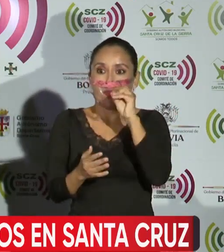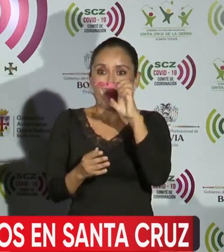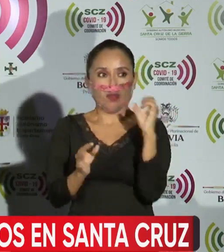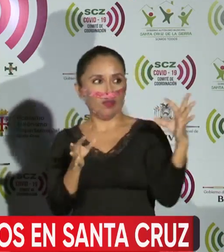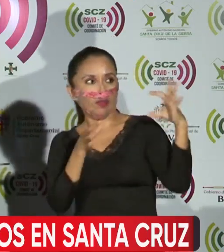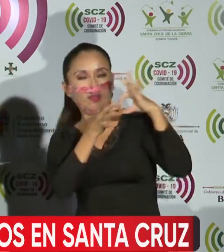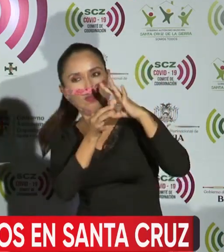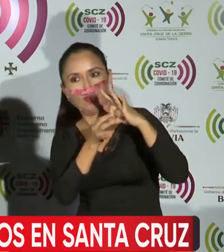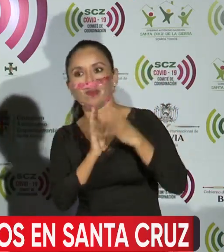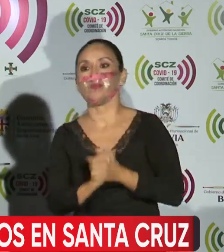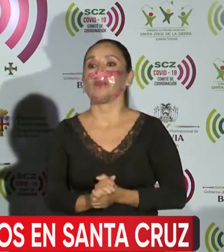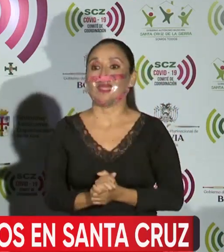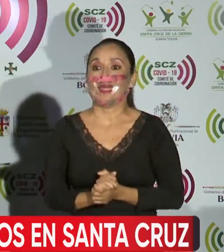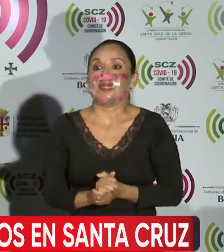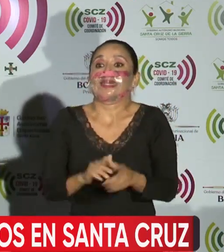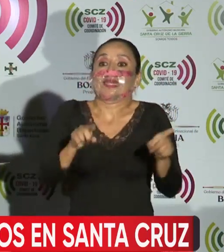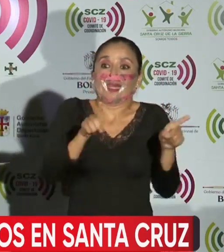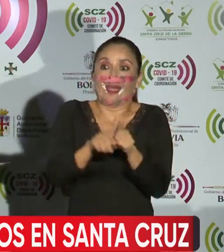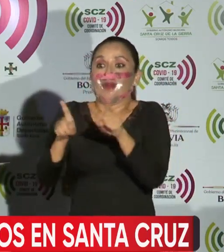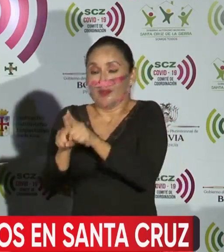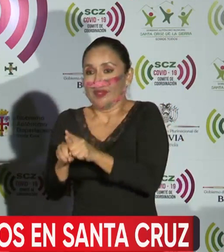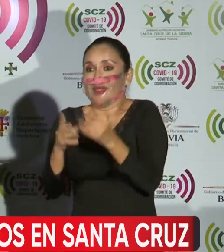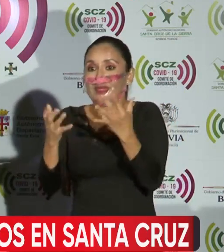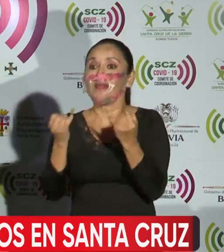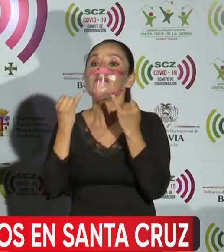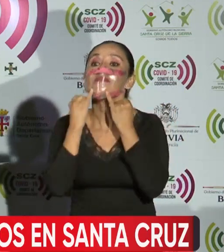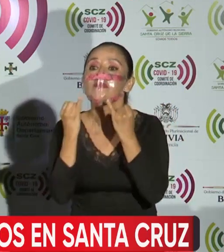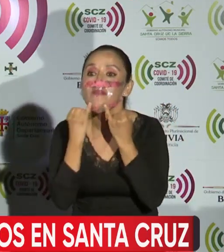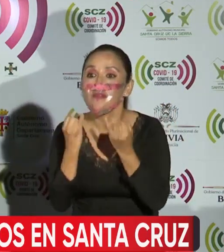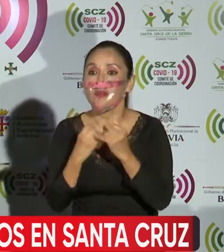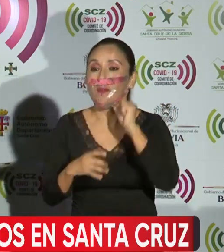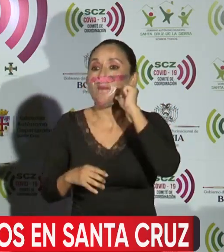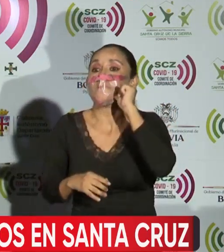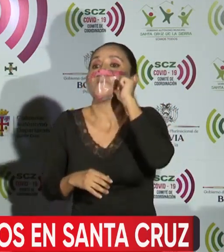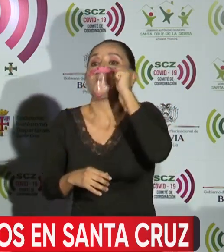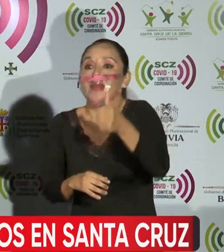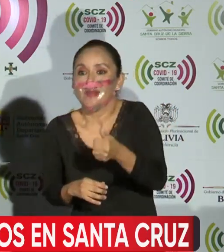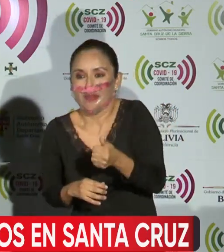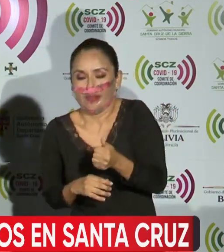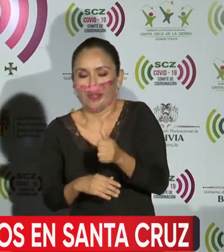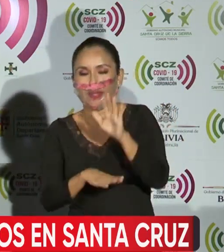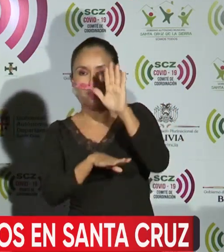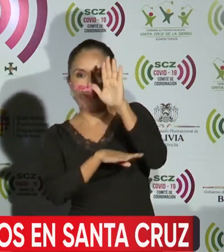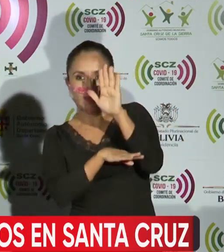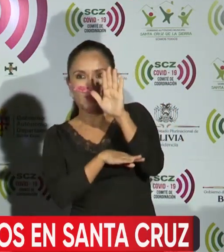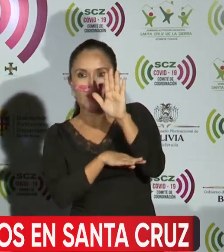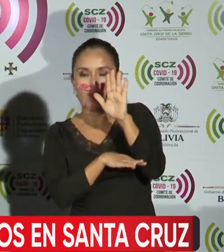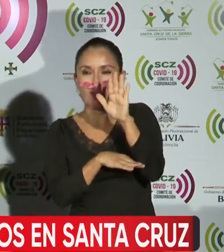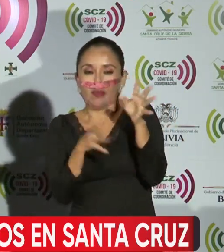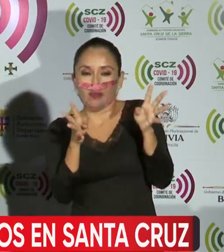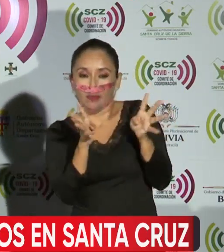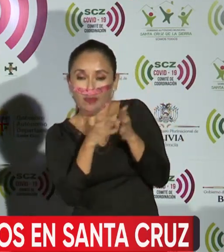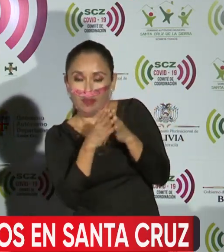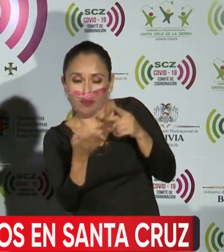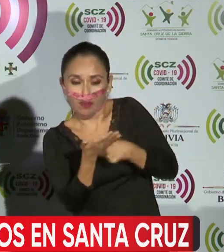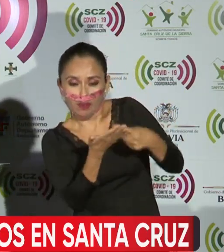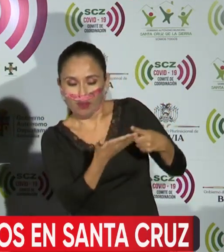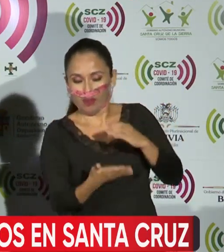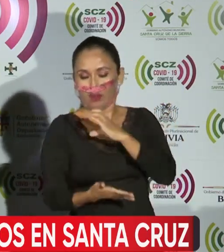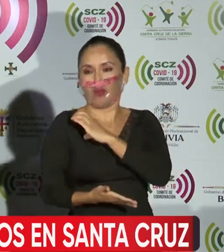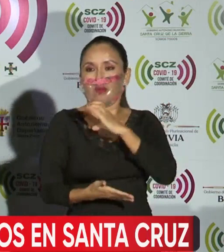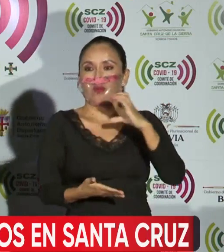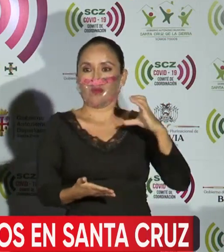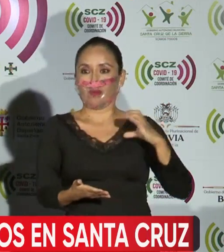Emergencia Departamental. También queremos informarles que el día de mañana por la tarde se va a reunir el Comité